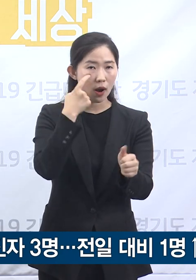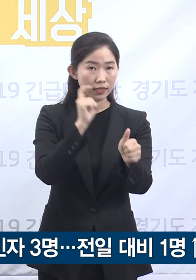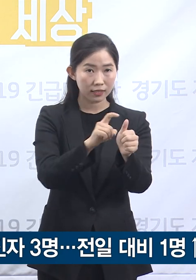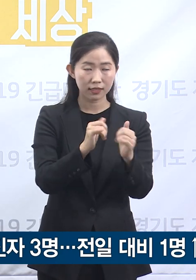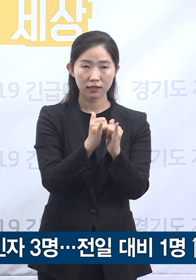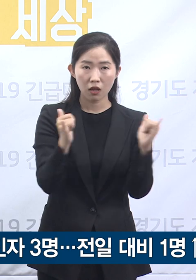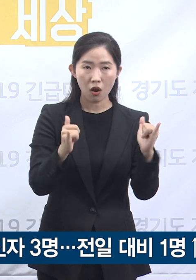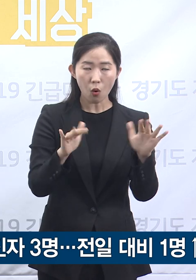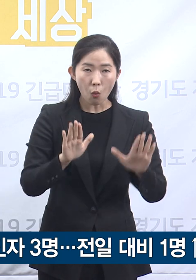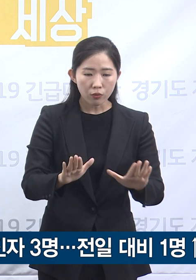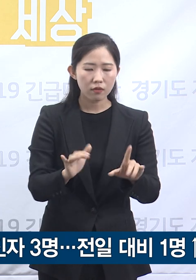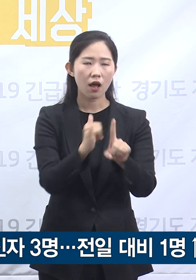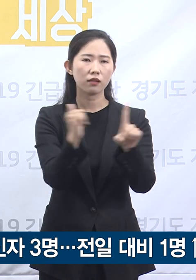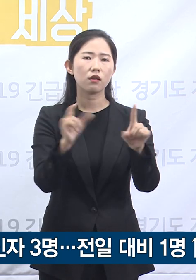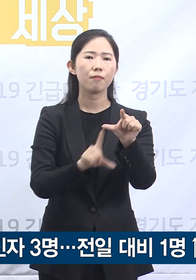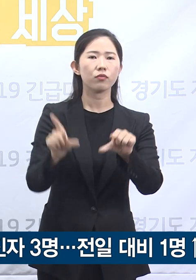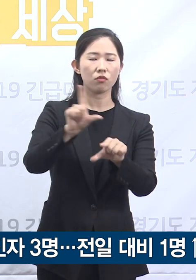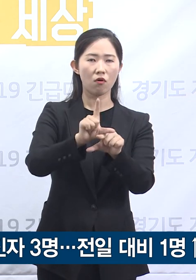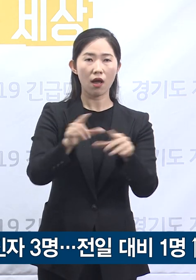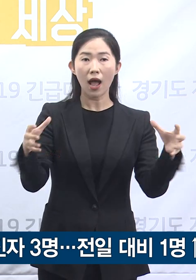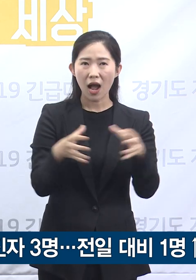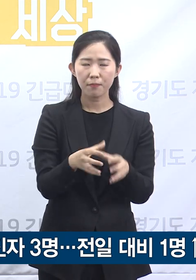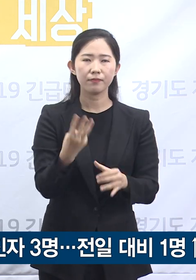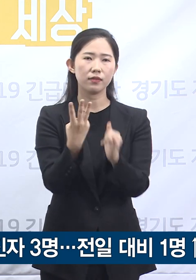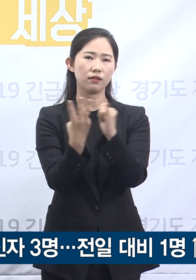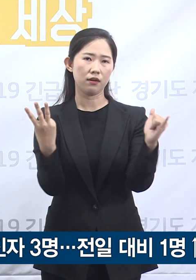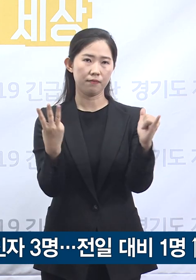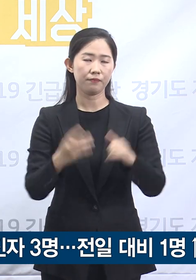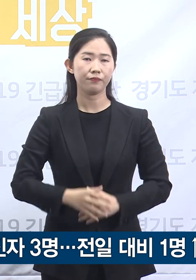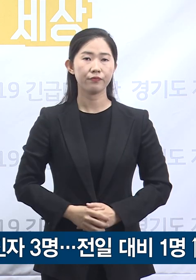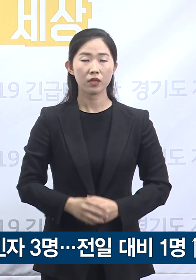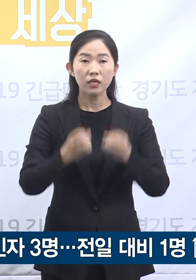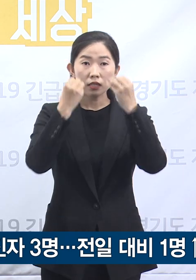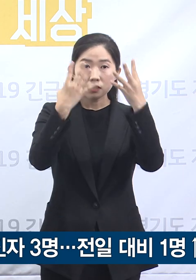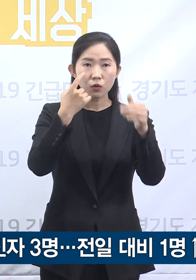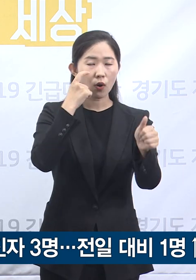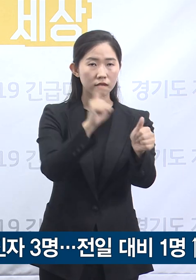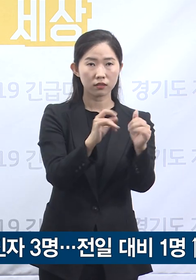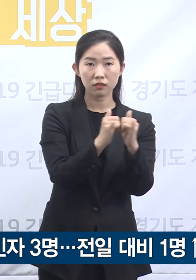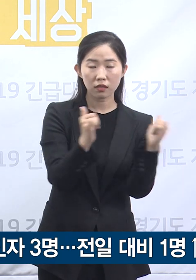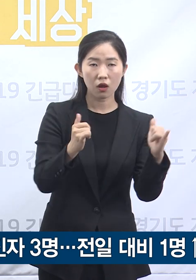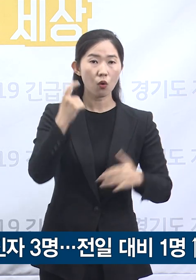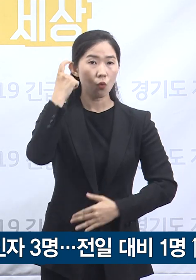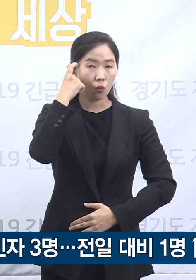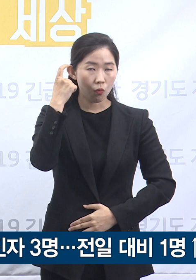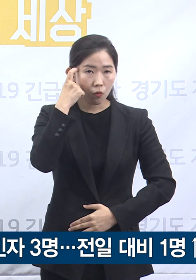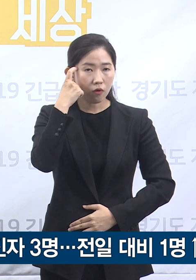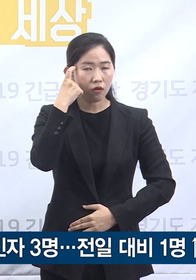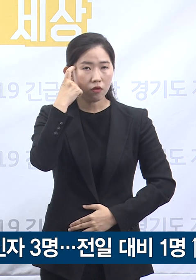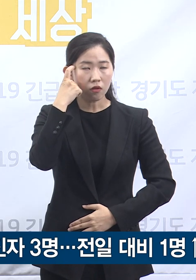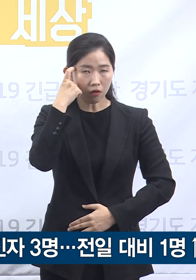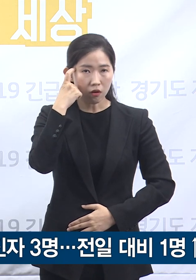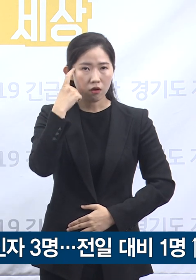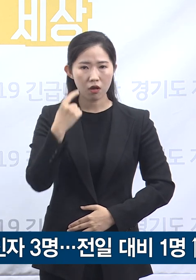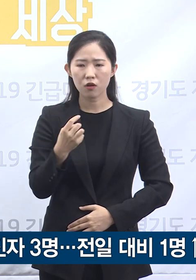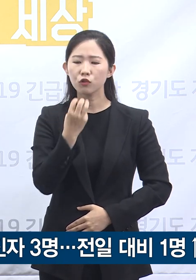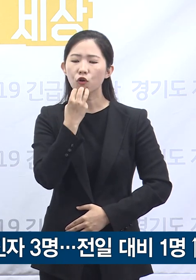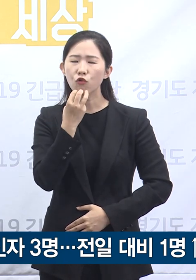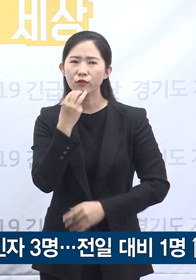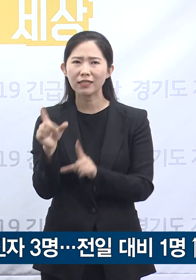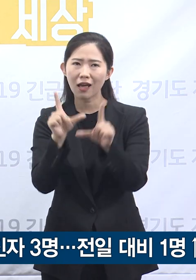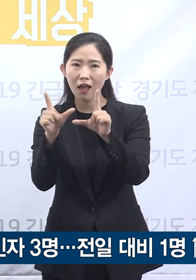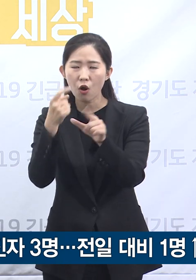0시 기준 1명이 증가한 총 3명입니다. 신규 확진자는 기확진된 서울 거주자의 접촉자로